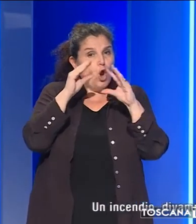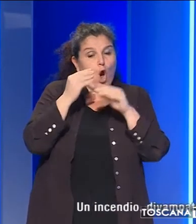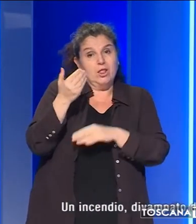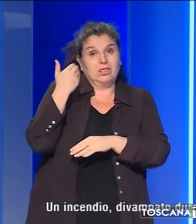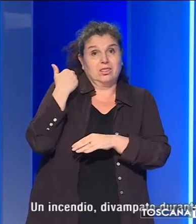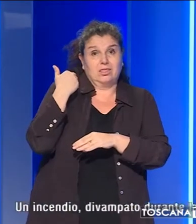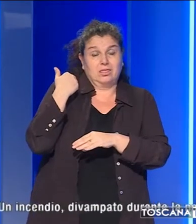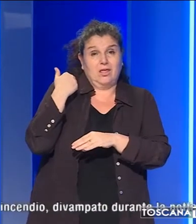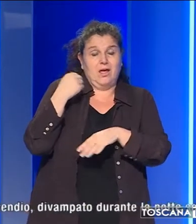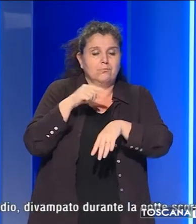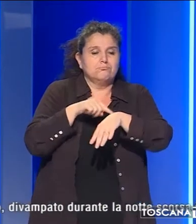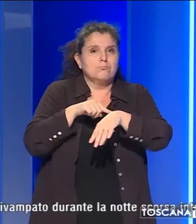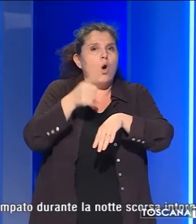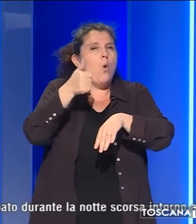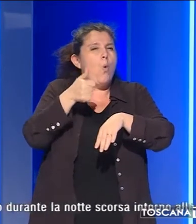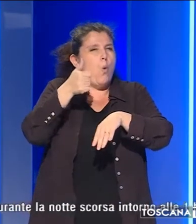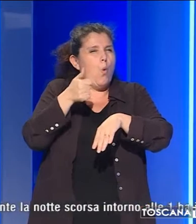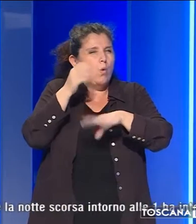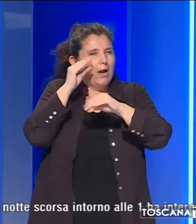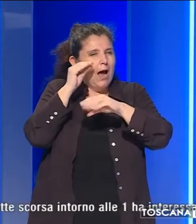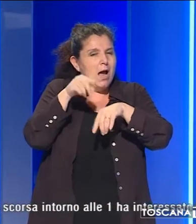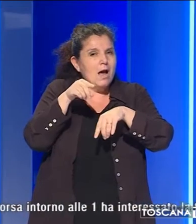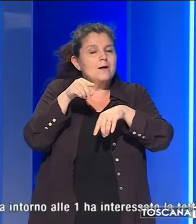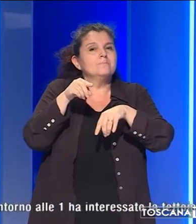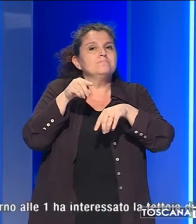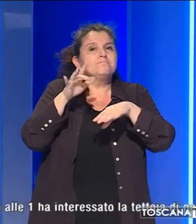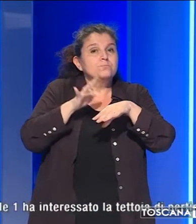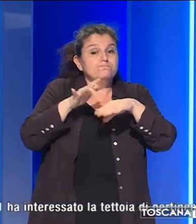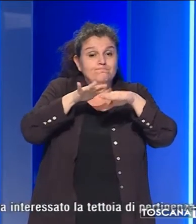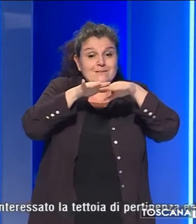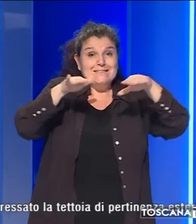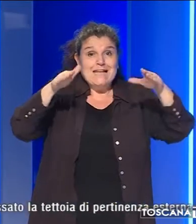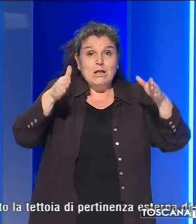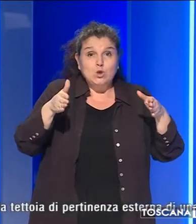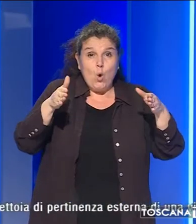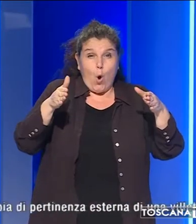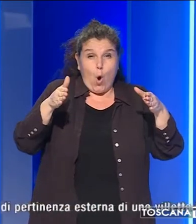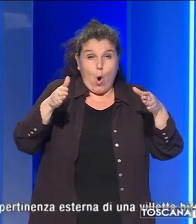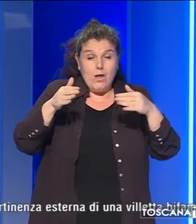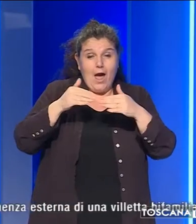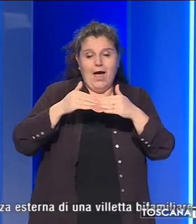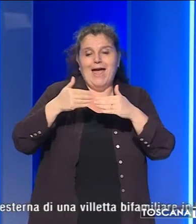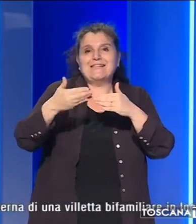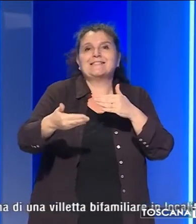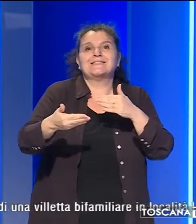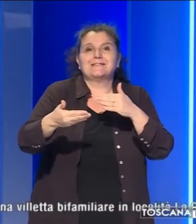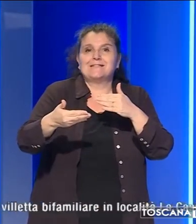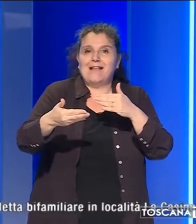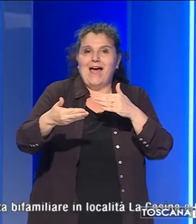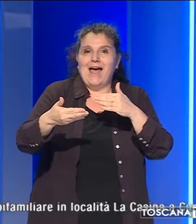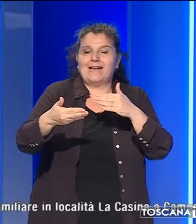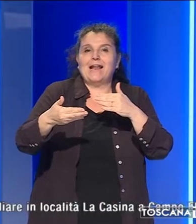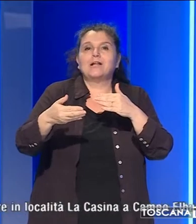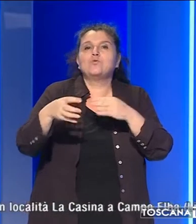scorsa intorno a Luna ha interessato la tettoia di una pertinenza esterna di